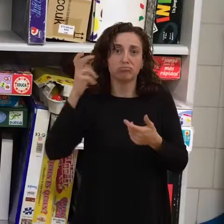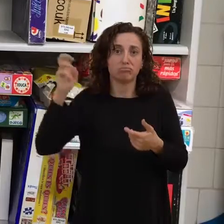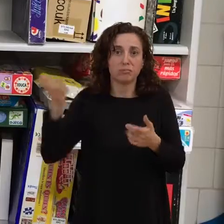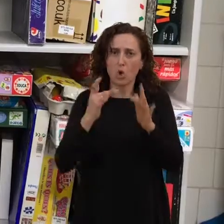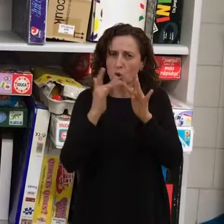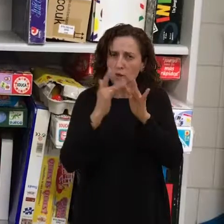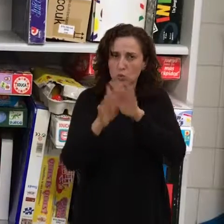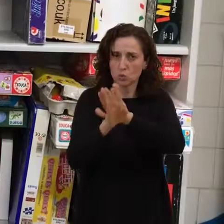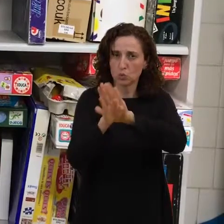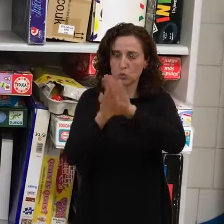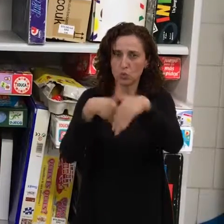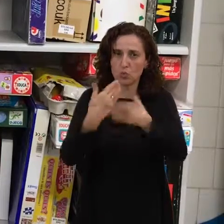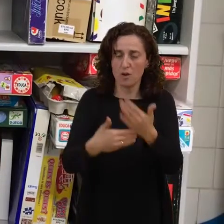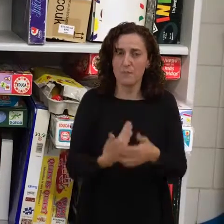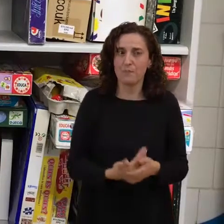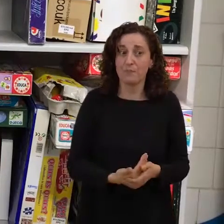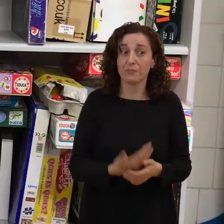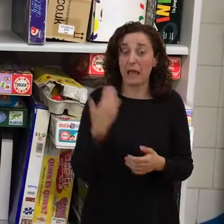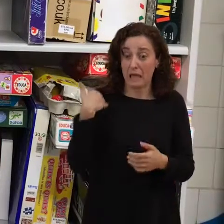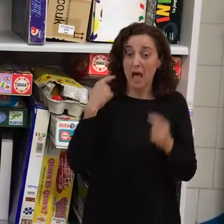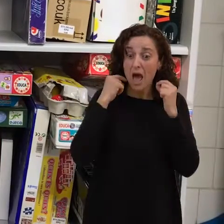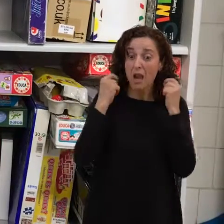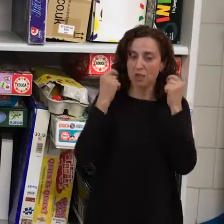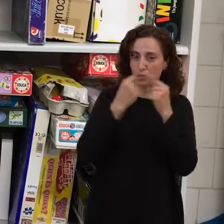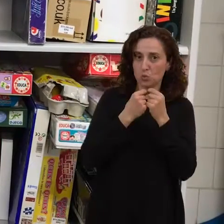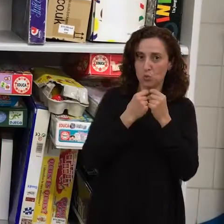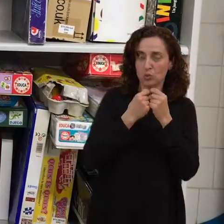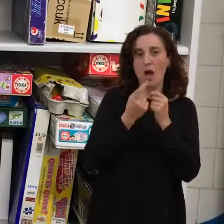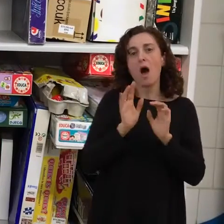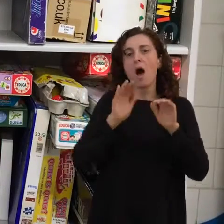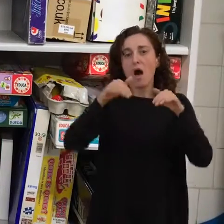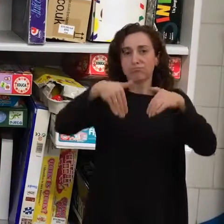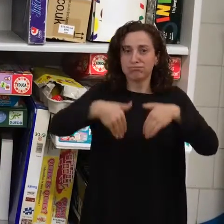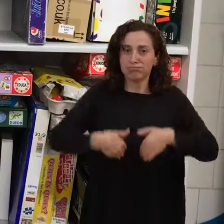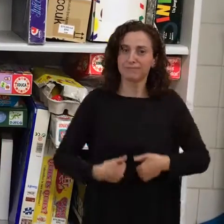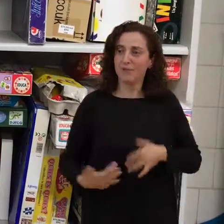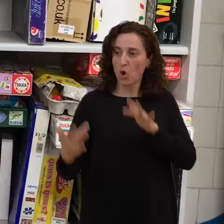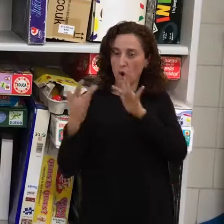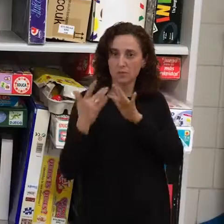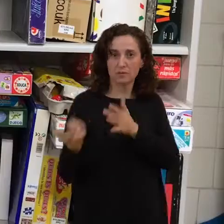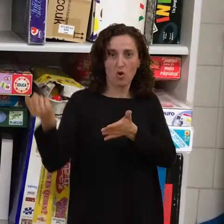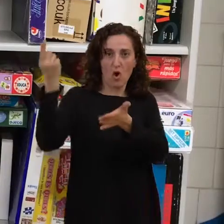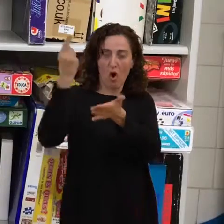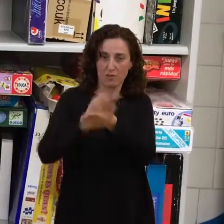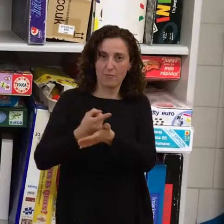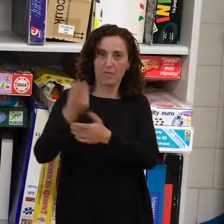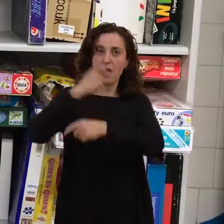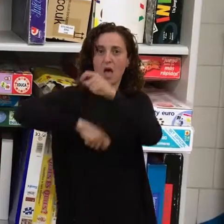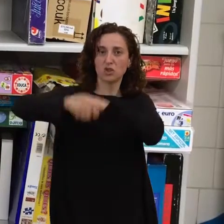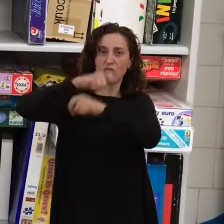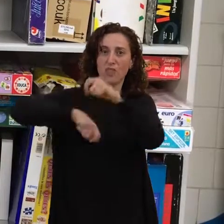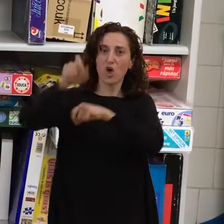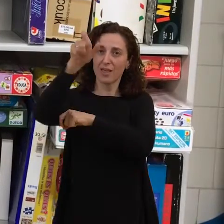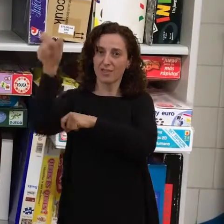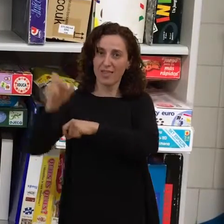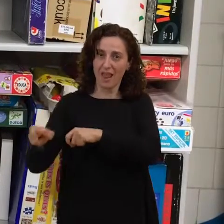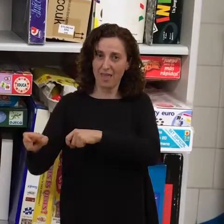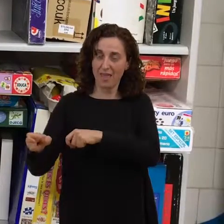Nosotros en Transburgo hemos retomado el contacto con la asociación italiana, que dos años hemos tenido